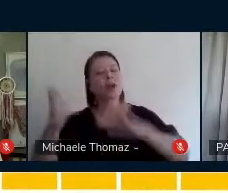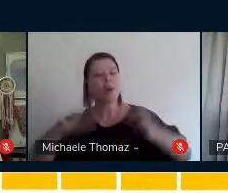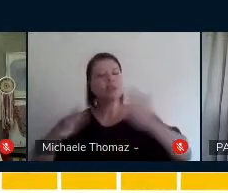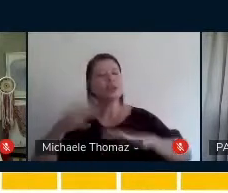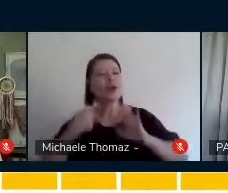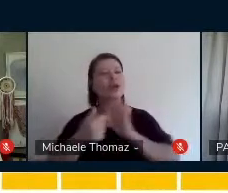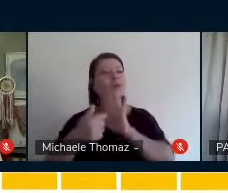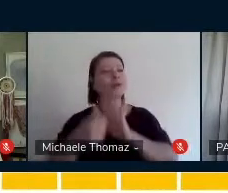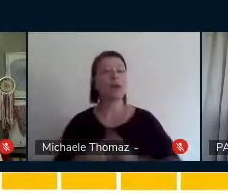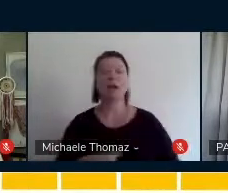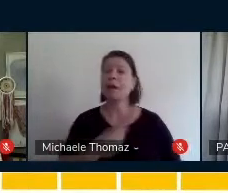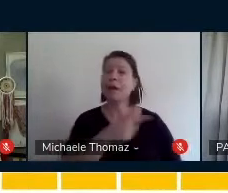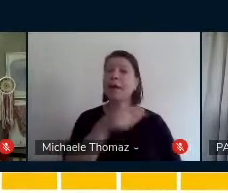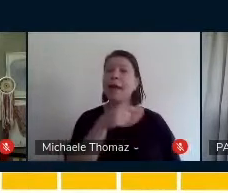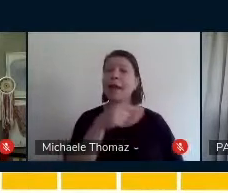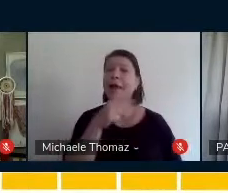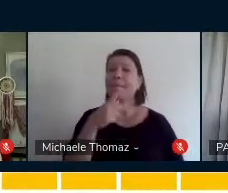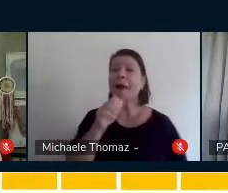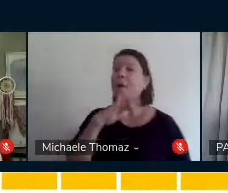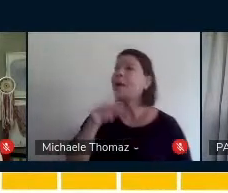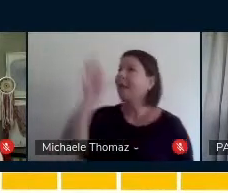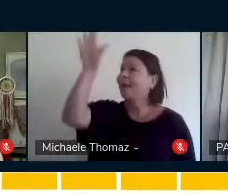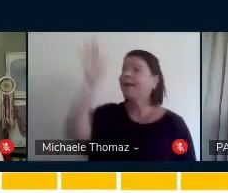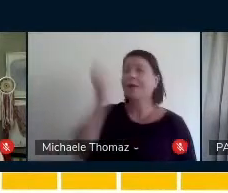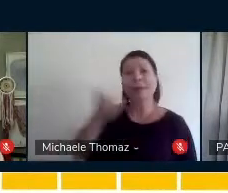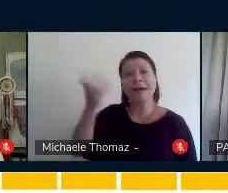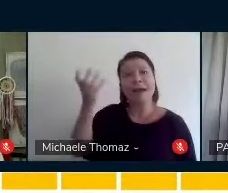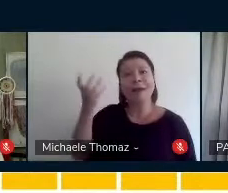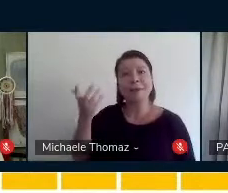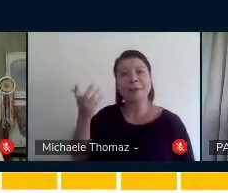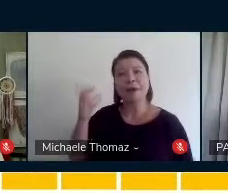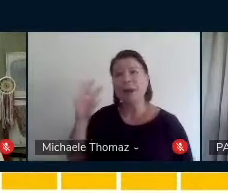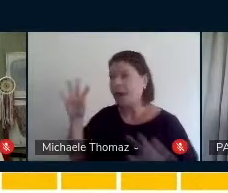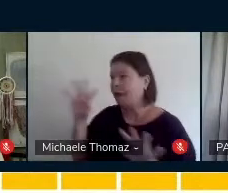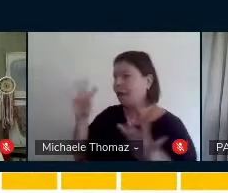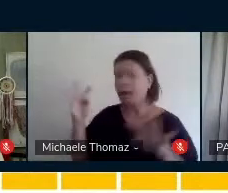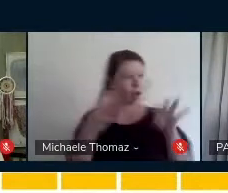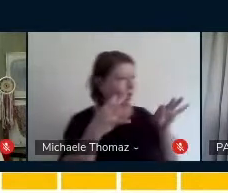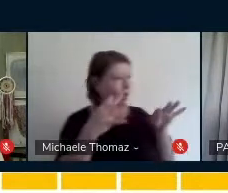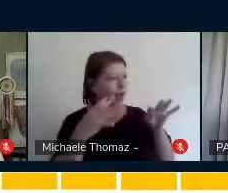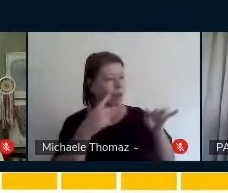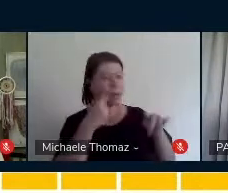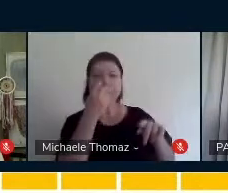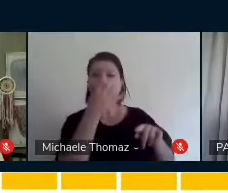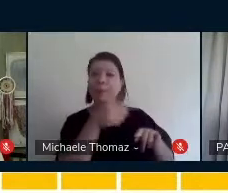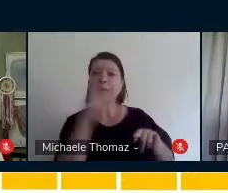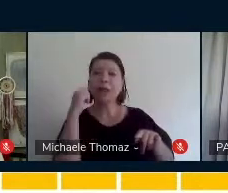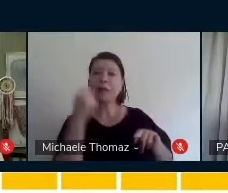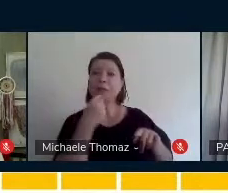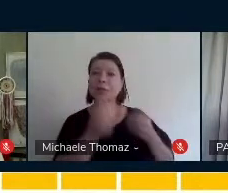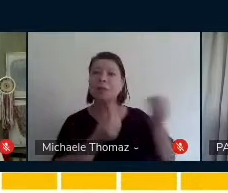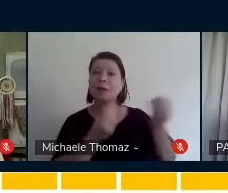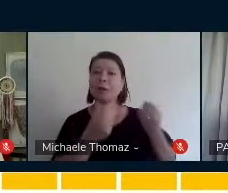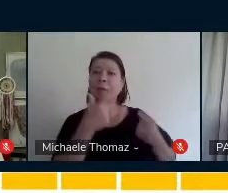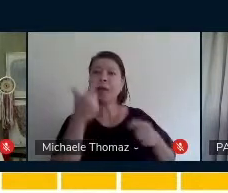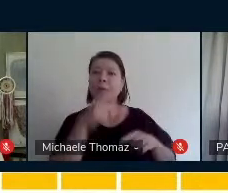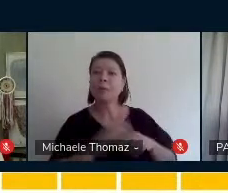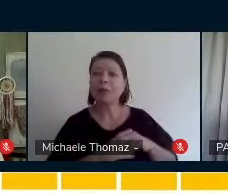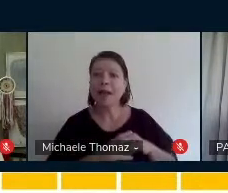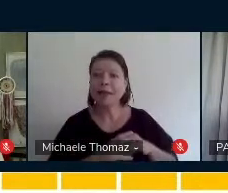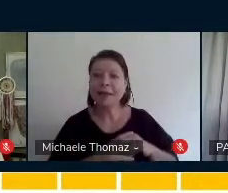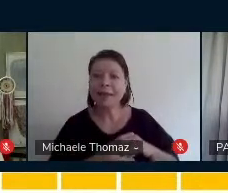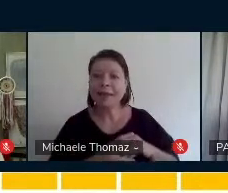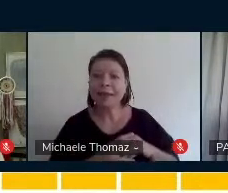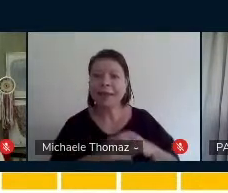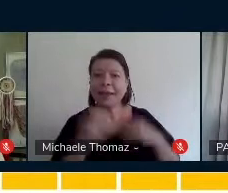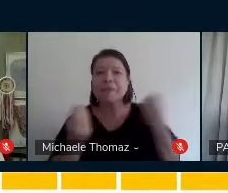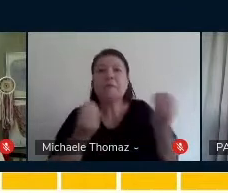levantou a mão, eu quero. Aí, os colegas logo ficaram, professora, ela é surda, como? Né, que ela vai